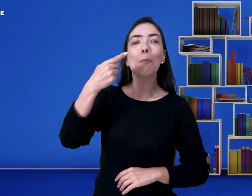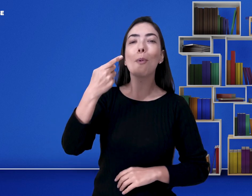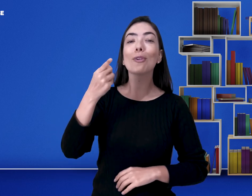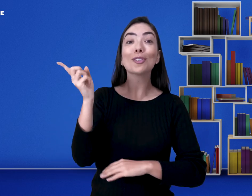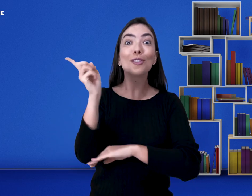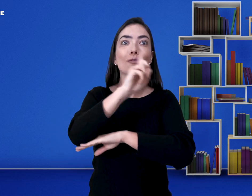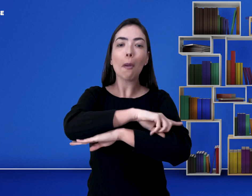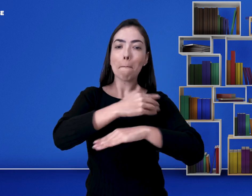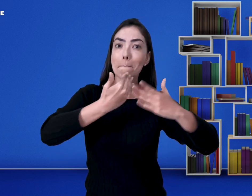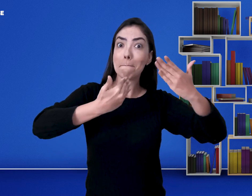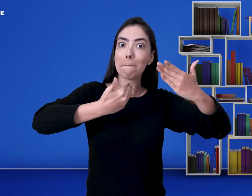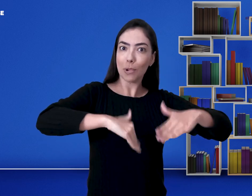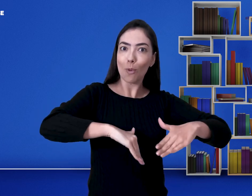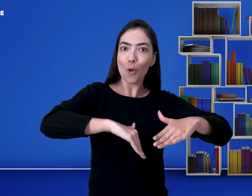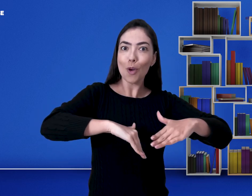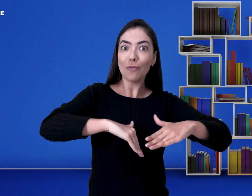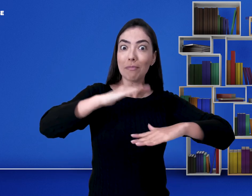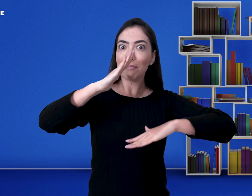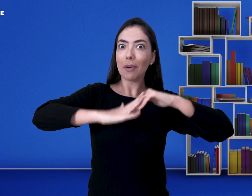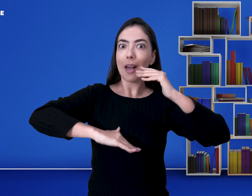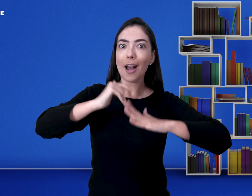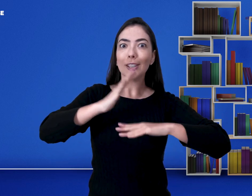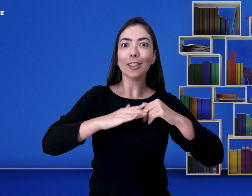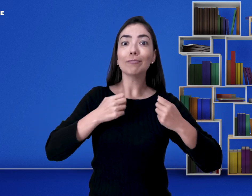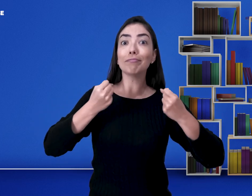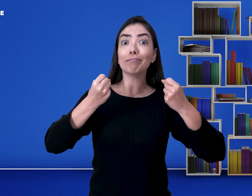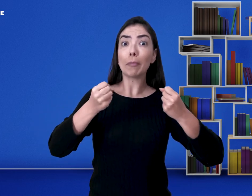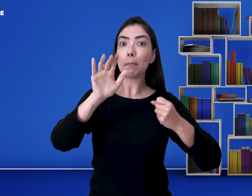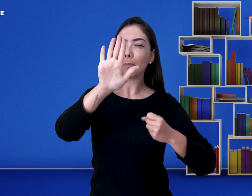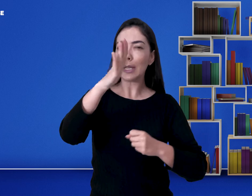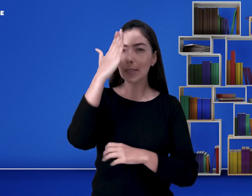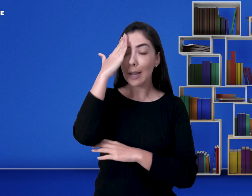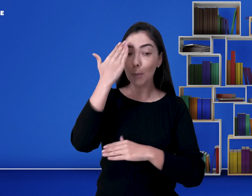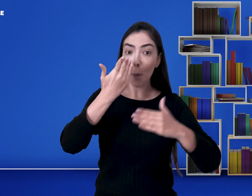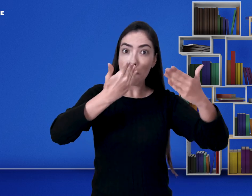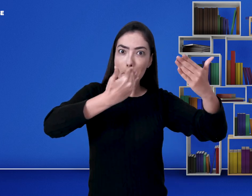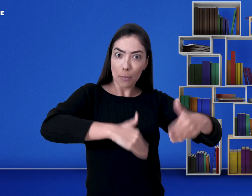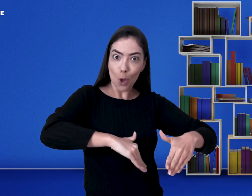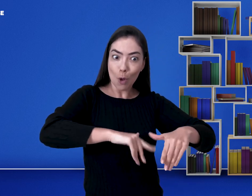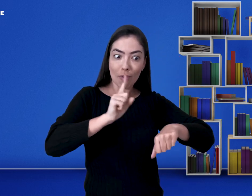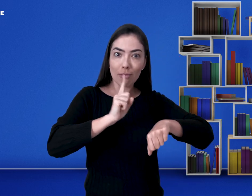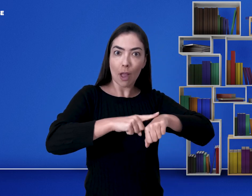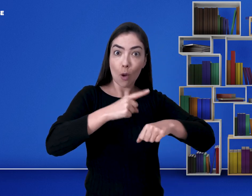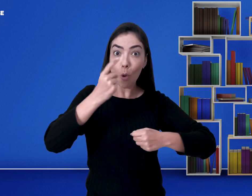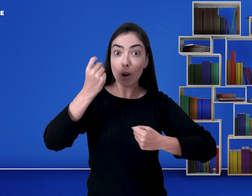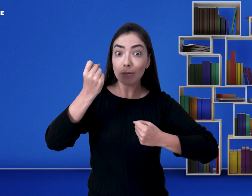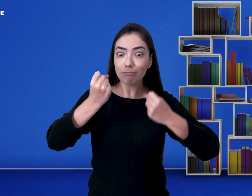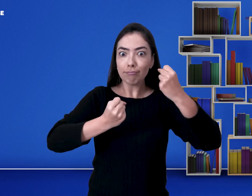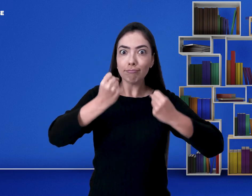entrar. E no dia da prova prática... Vocês sabem que no dia da prova prática,